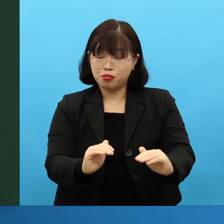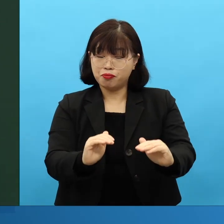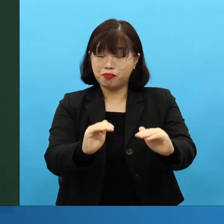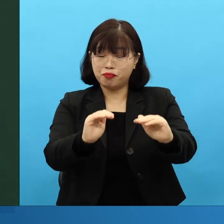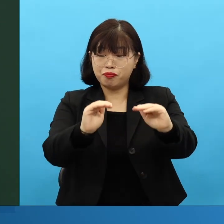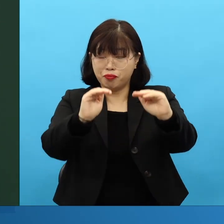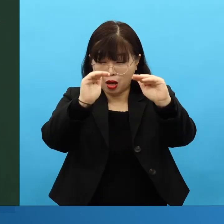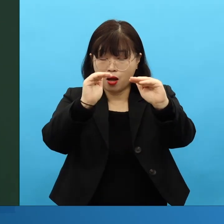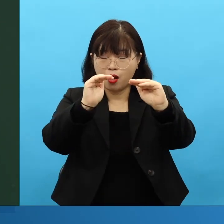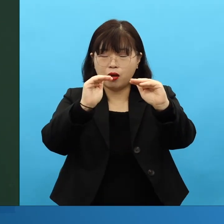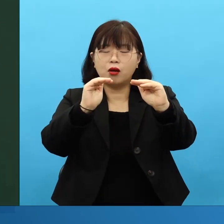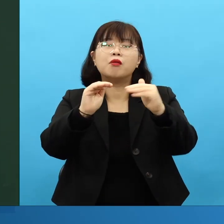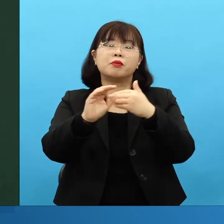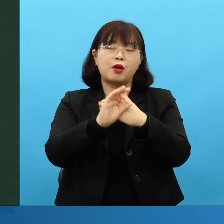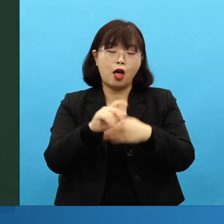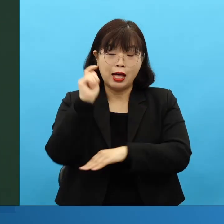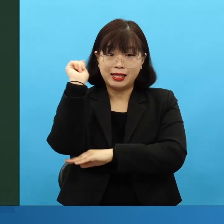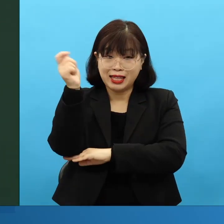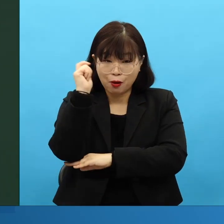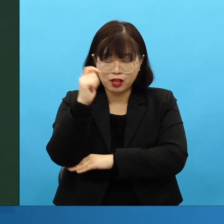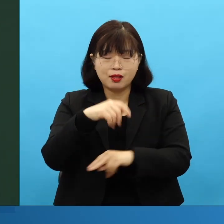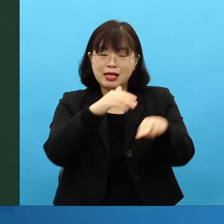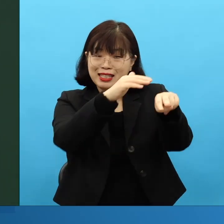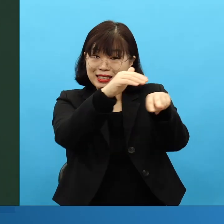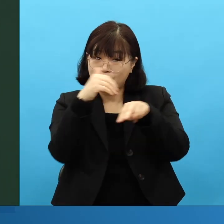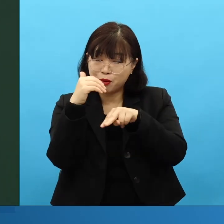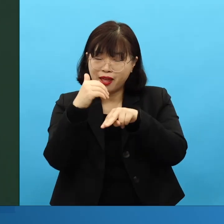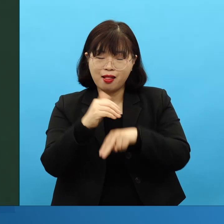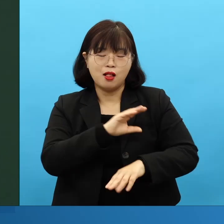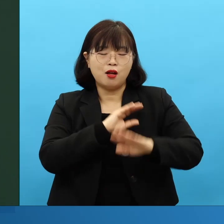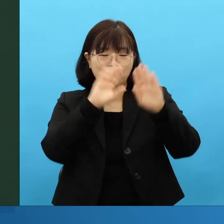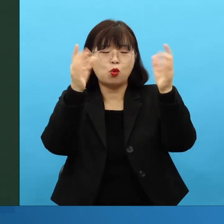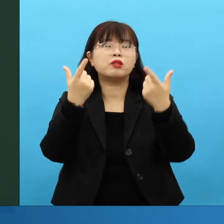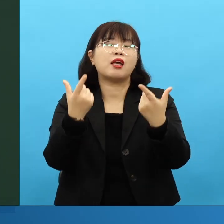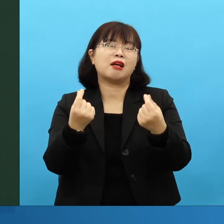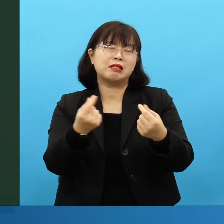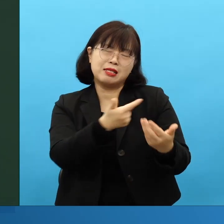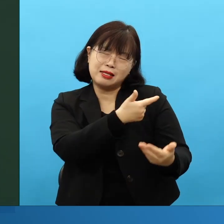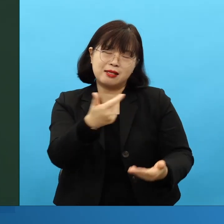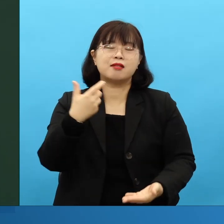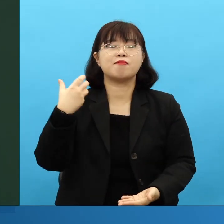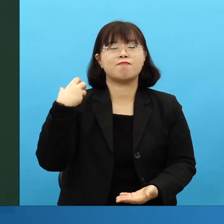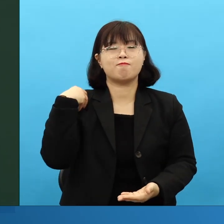이 사람은 누굽니까? 여러 개사는 19장, 19절, 21절이에요.